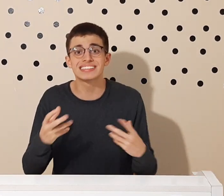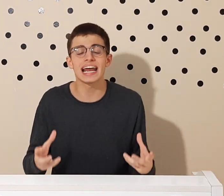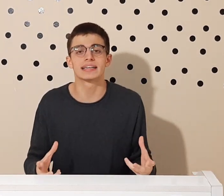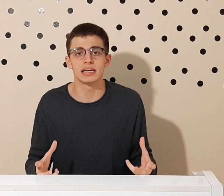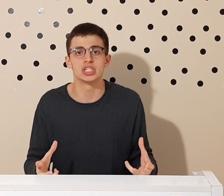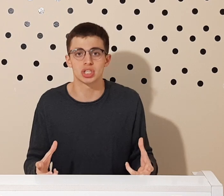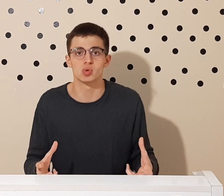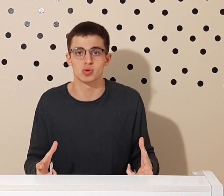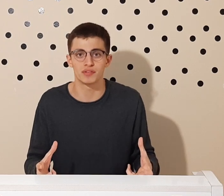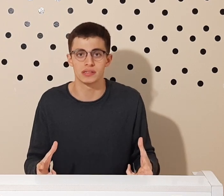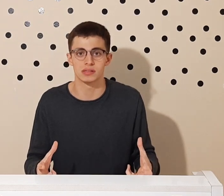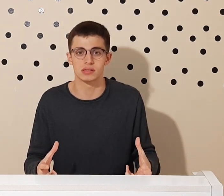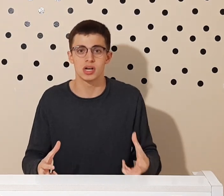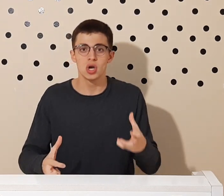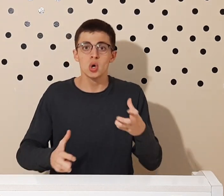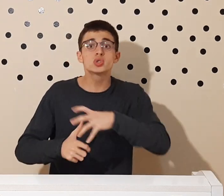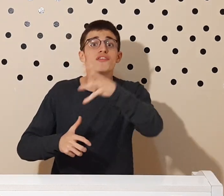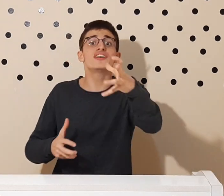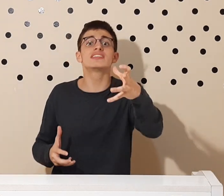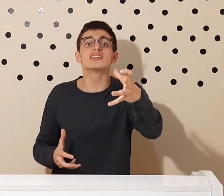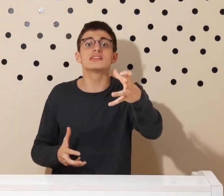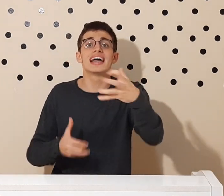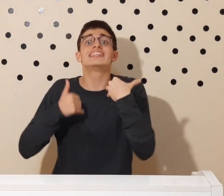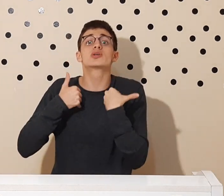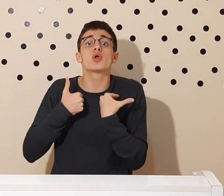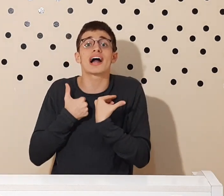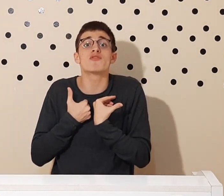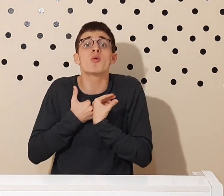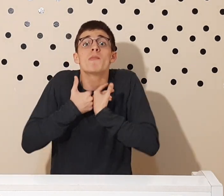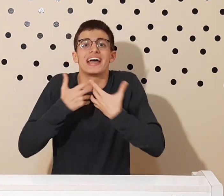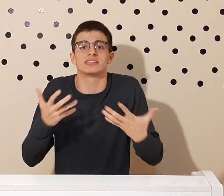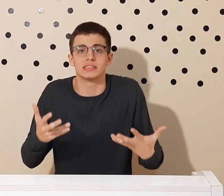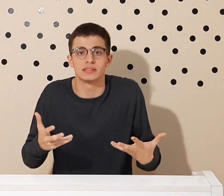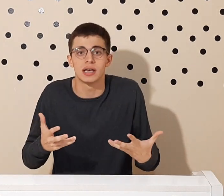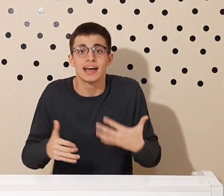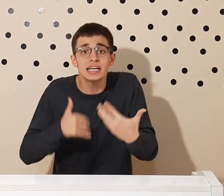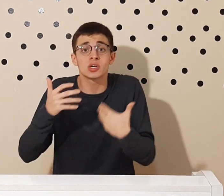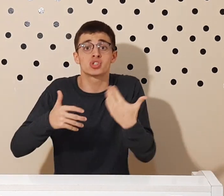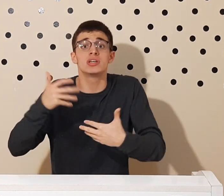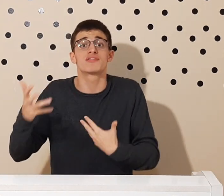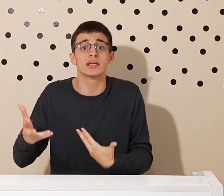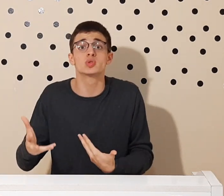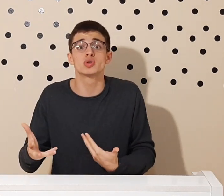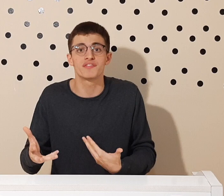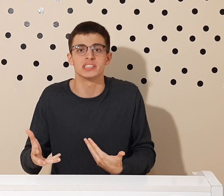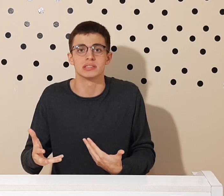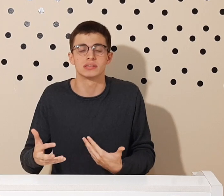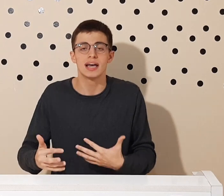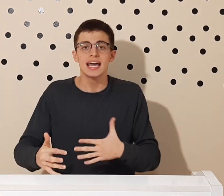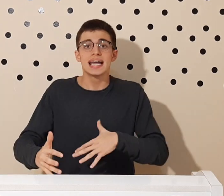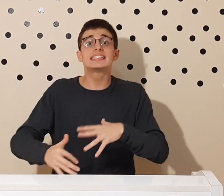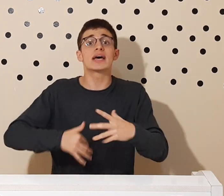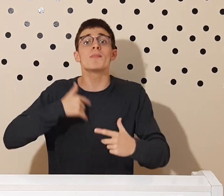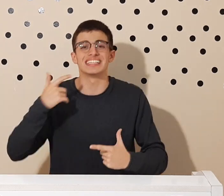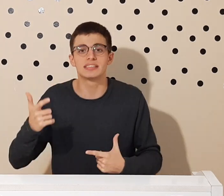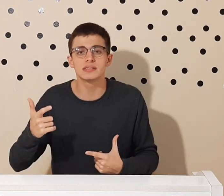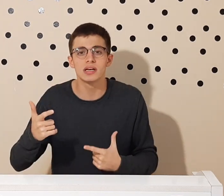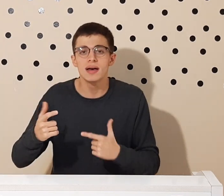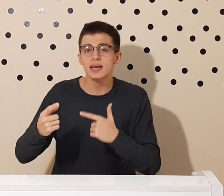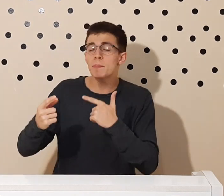características dos sofistas? Os sofistas eles se colocavam como mestres, esse é o significado dos sofistas, eles eram mestres que